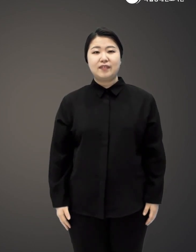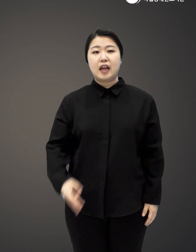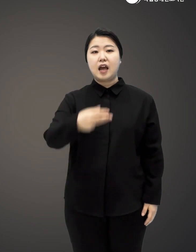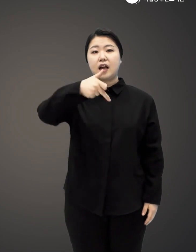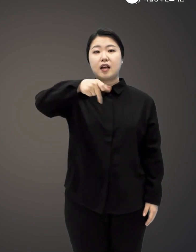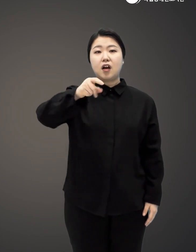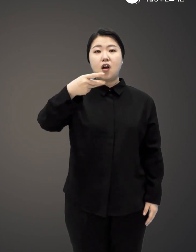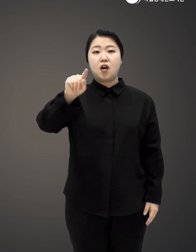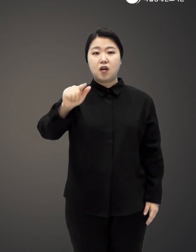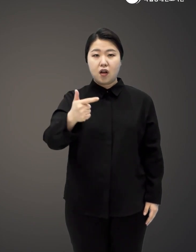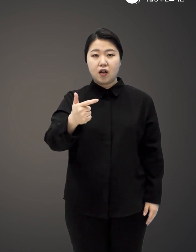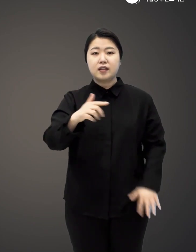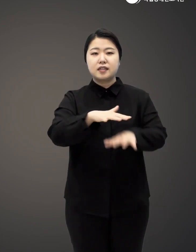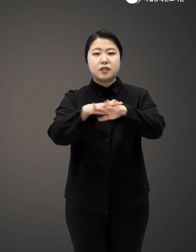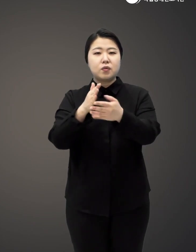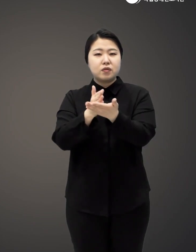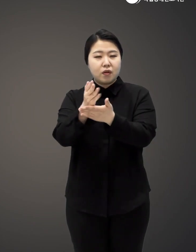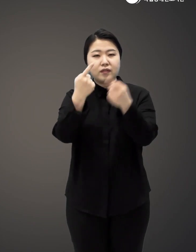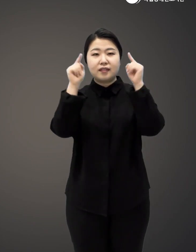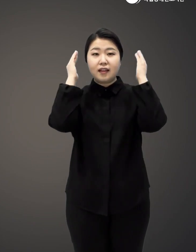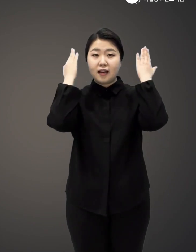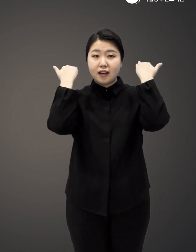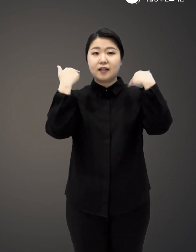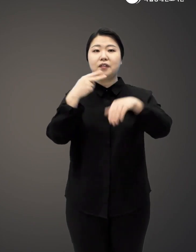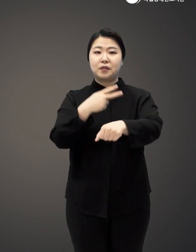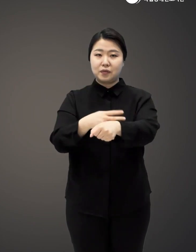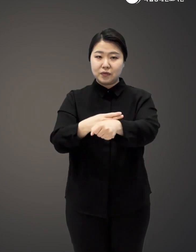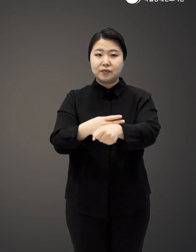미니프리드 커런 드폴 대학교 지리학과 교수